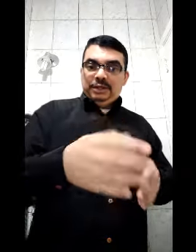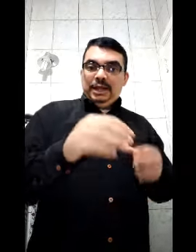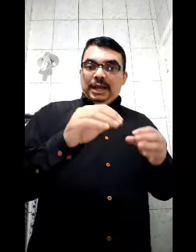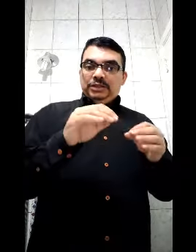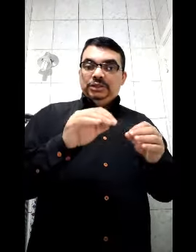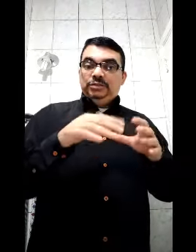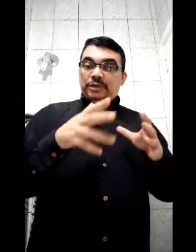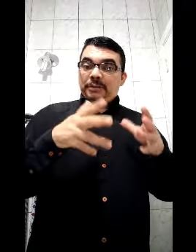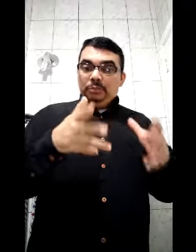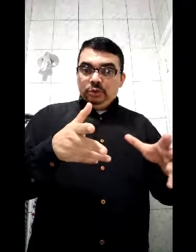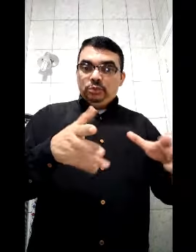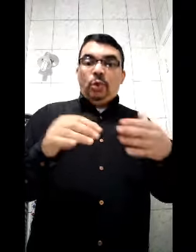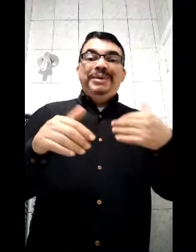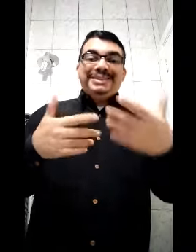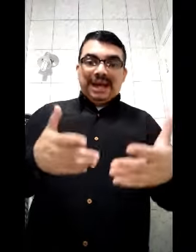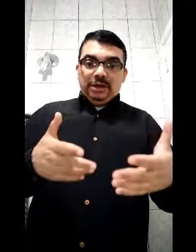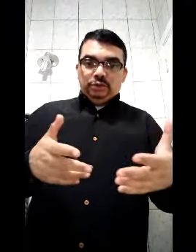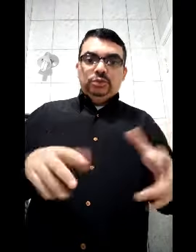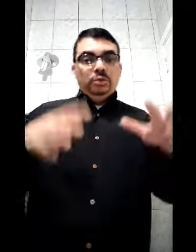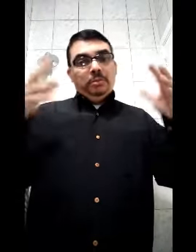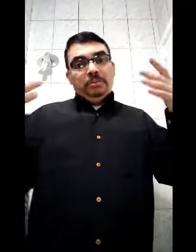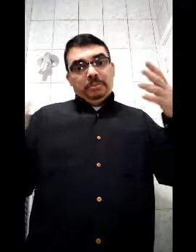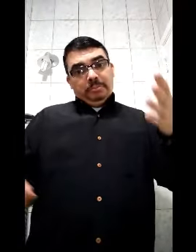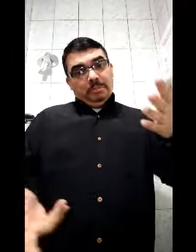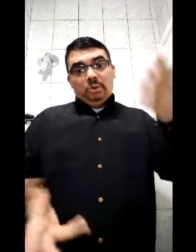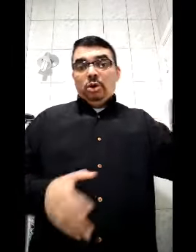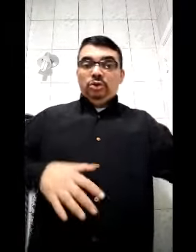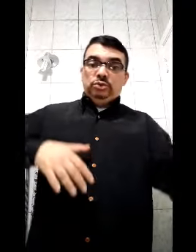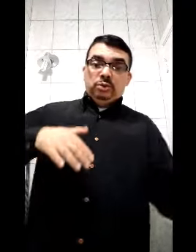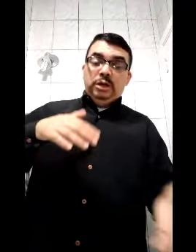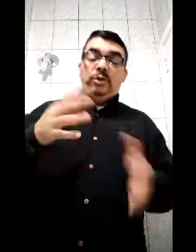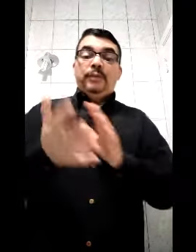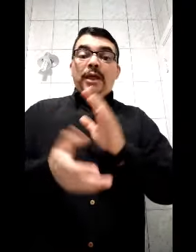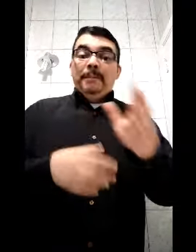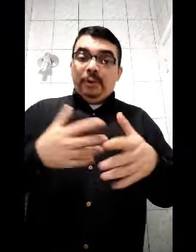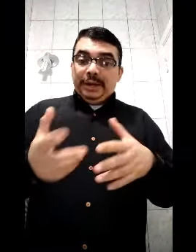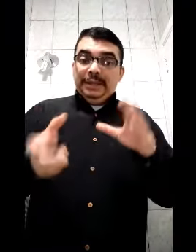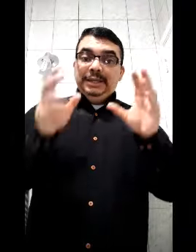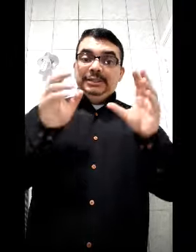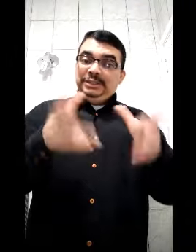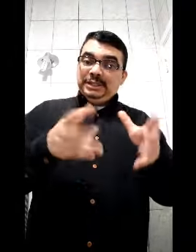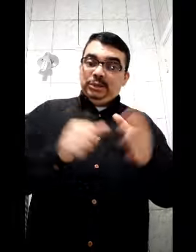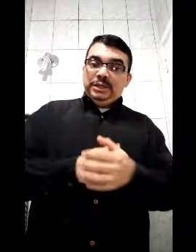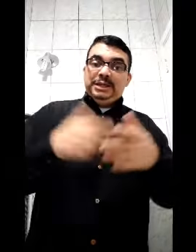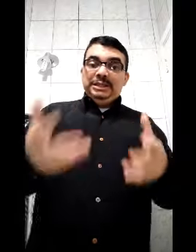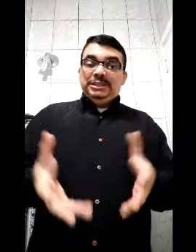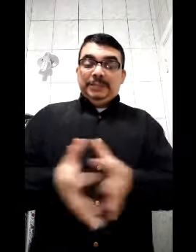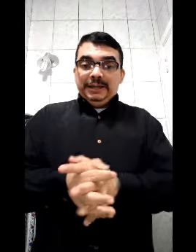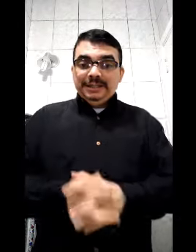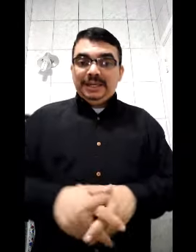a gente vê muitos comentários maldosos ou não, porém dizendo que Criança Esperança